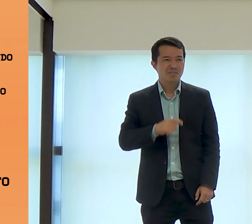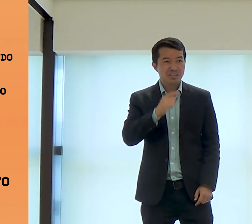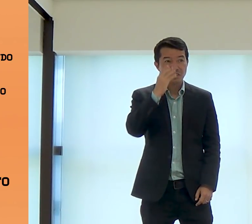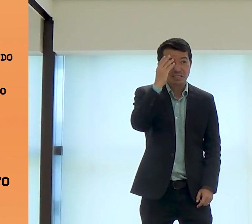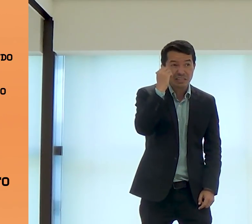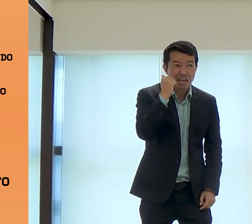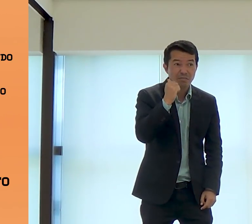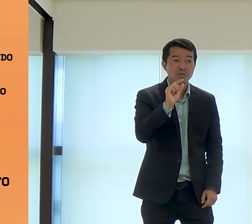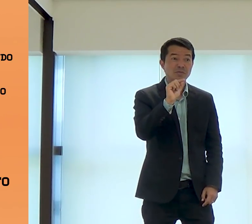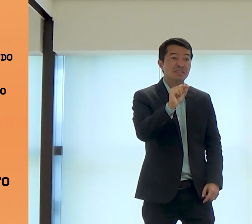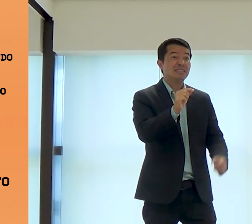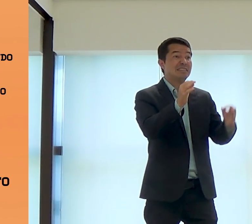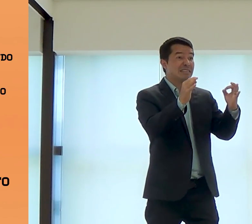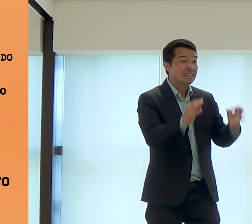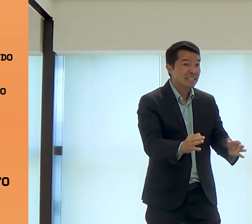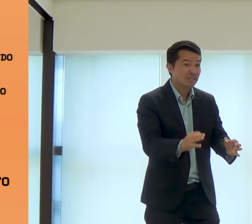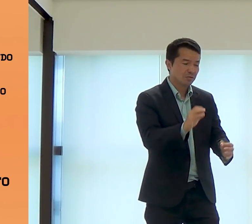justo, Deus faria isso com ele?